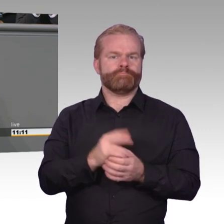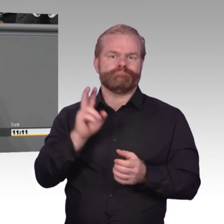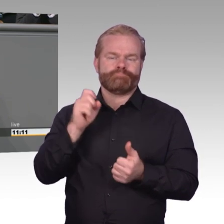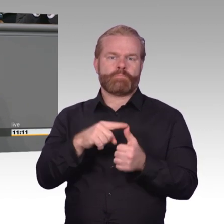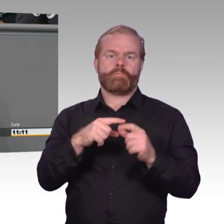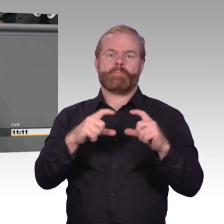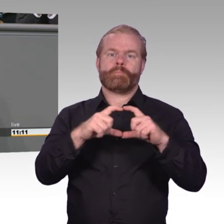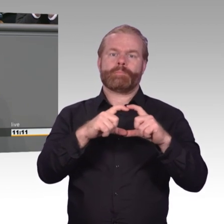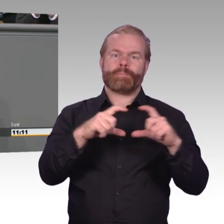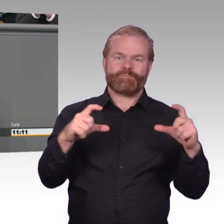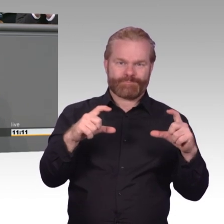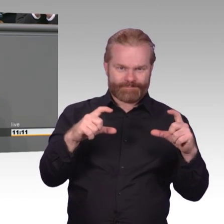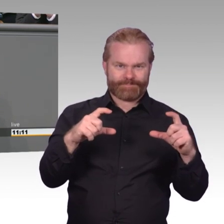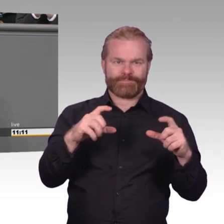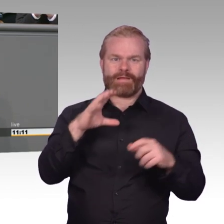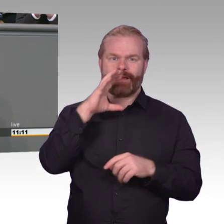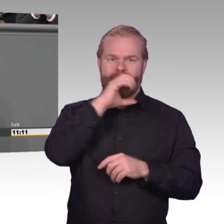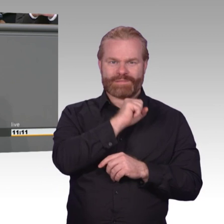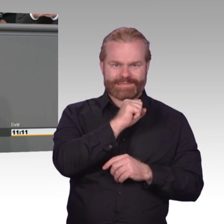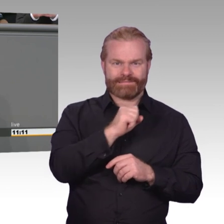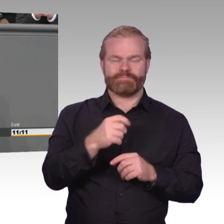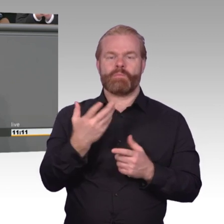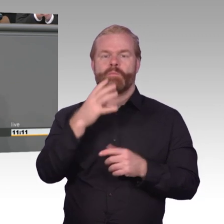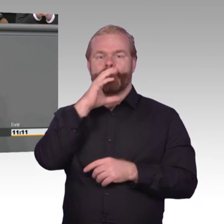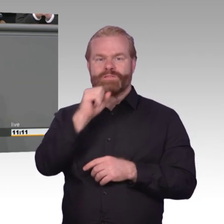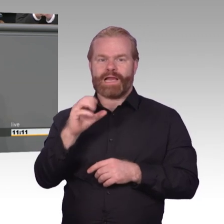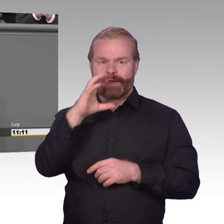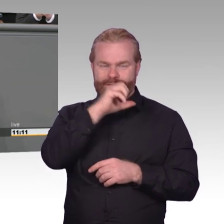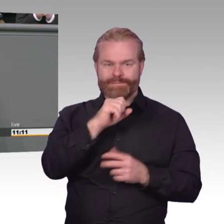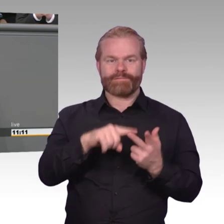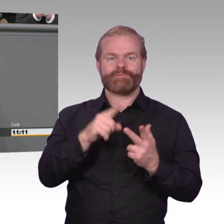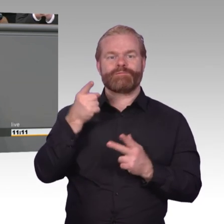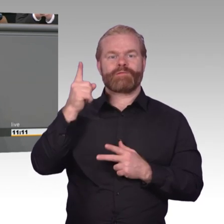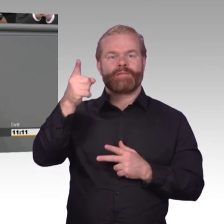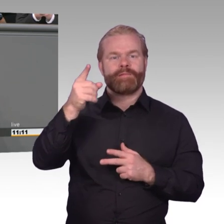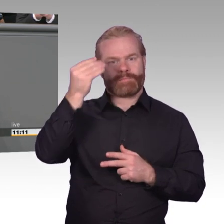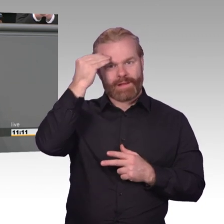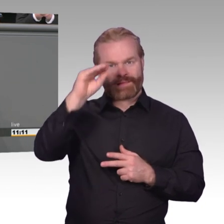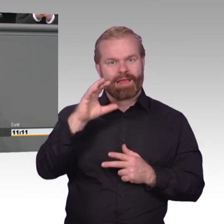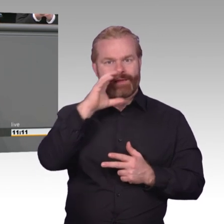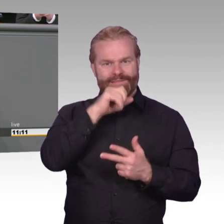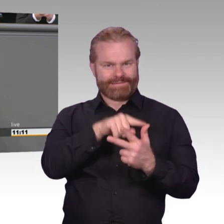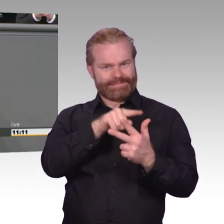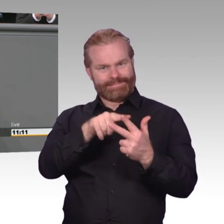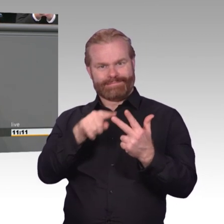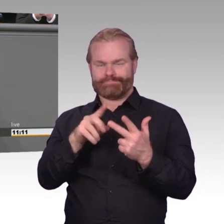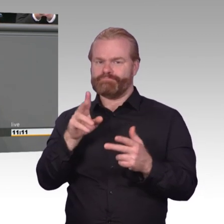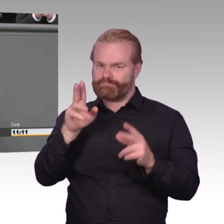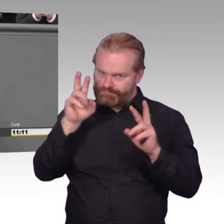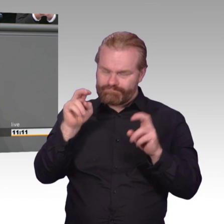Das sagen nicht nur wir, sondern im Übrigen auch das Bundesverfassungsgericht. Wir haben ein Grundrecht auf Gewährleistung der Vertraulichkeit und Integrität